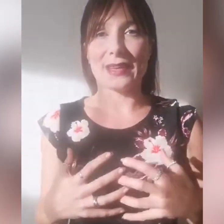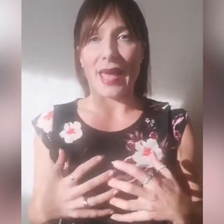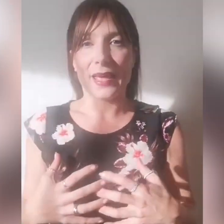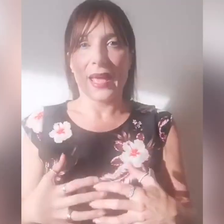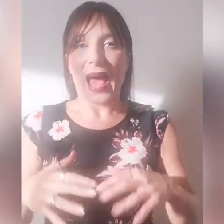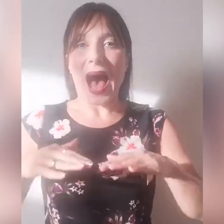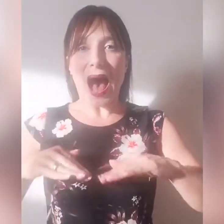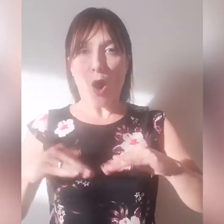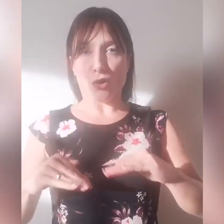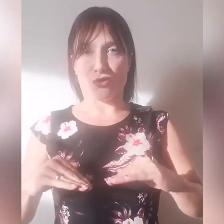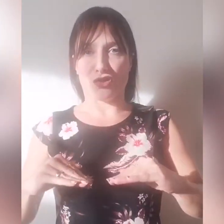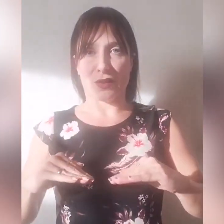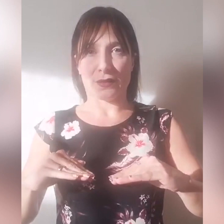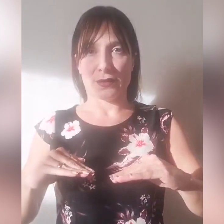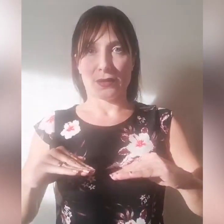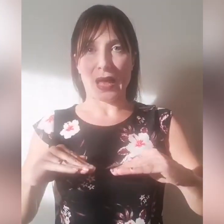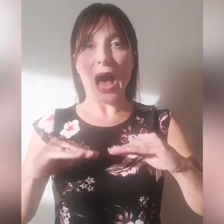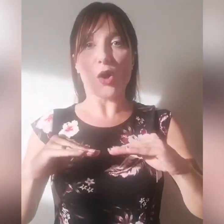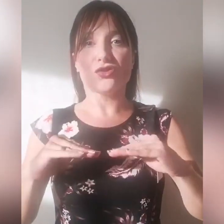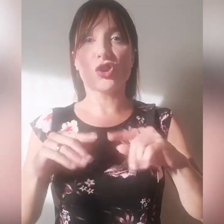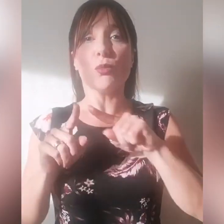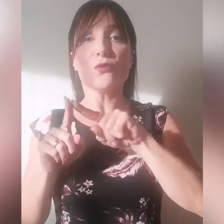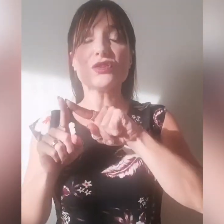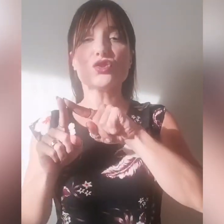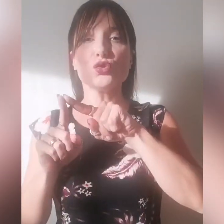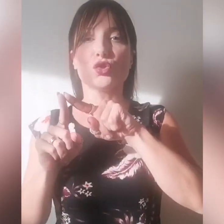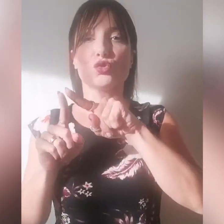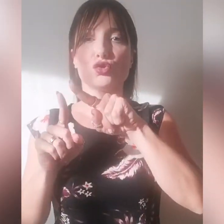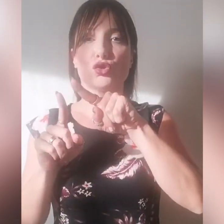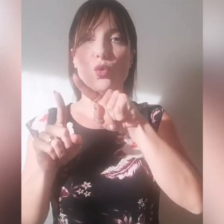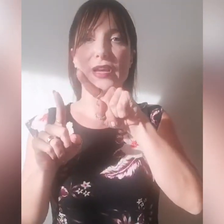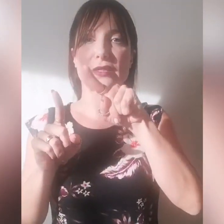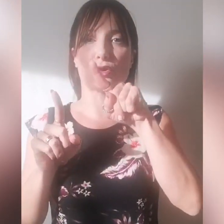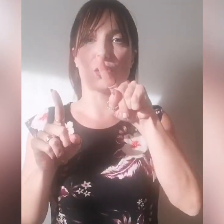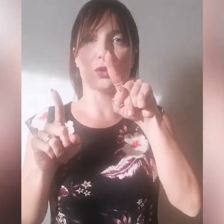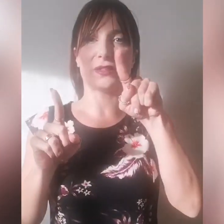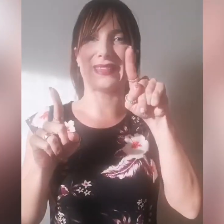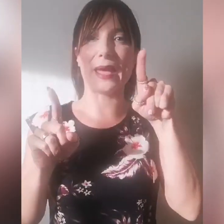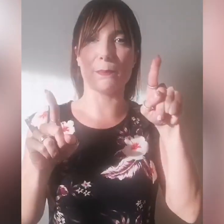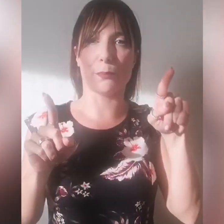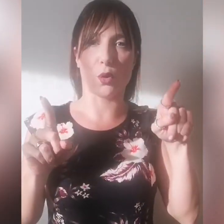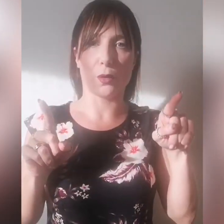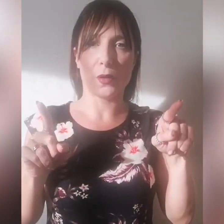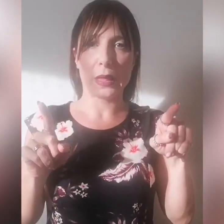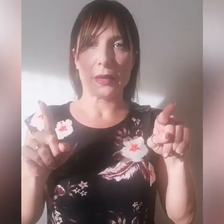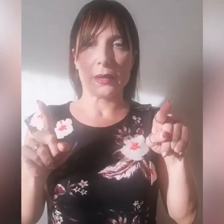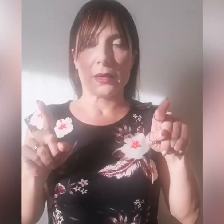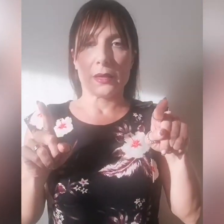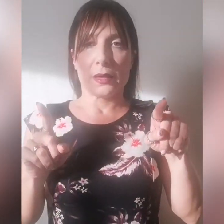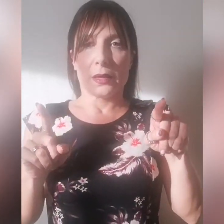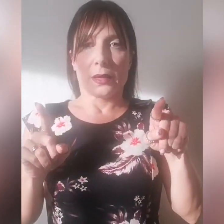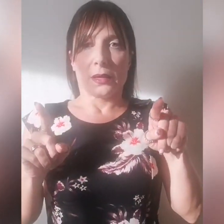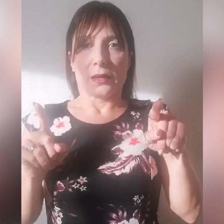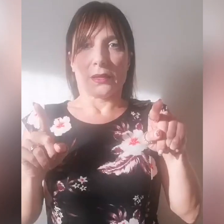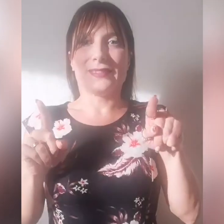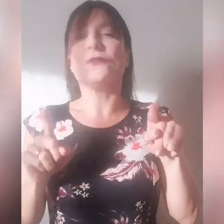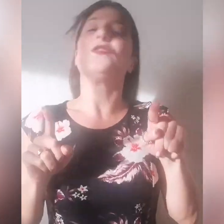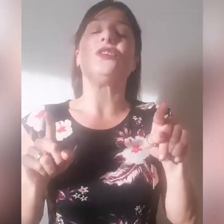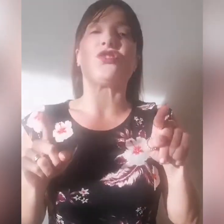è. A oggi, a oggi, come ho vissuto tutto questo tempo difficile?